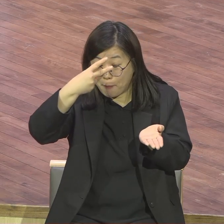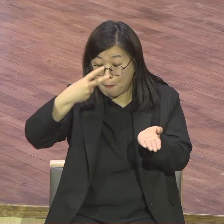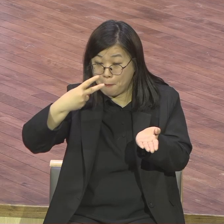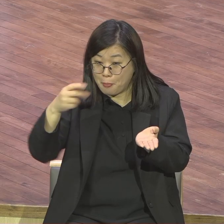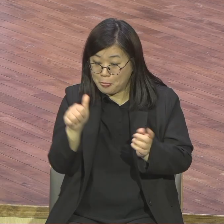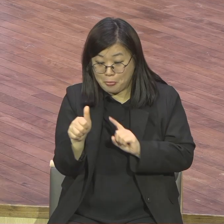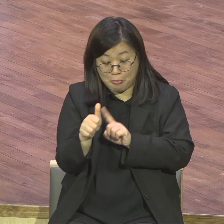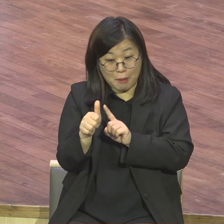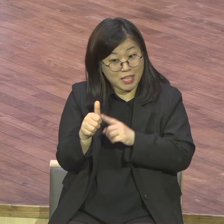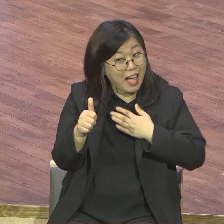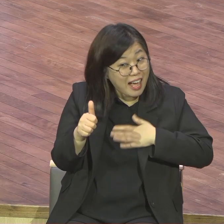조그마할 때는